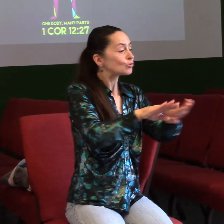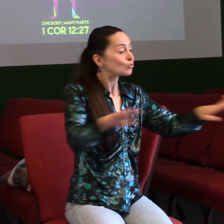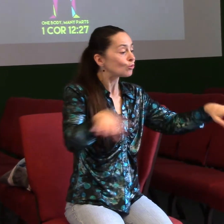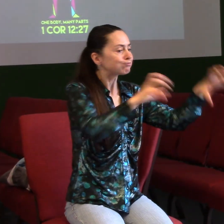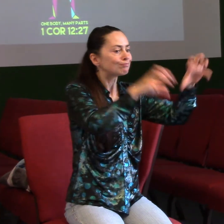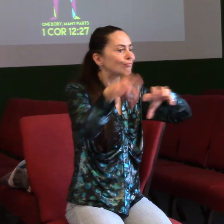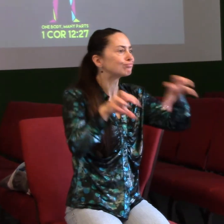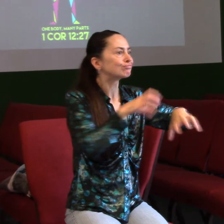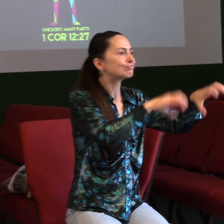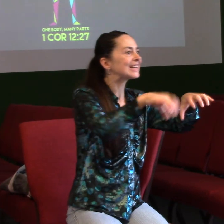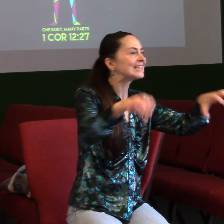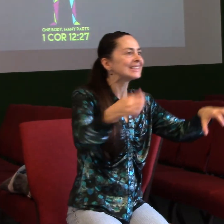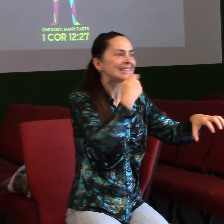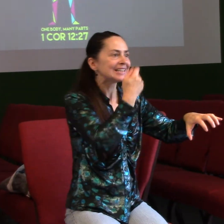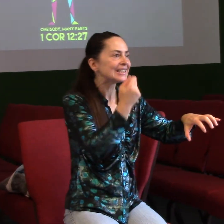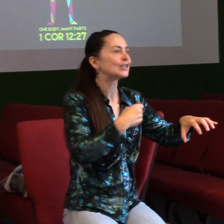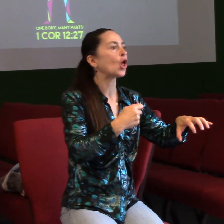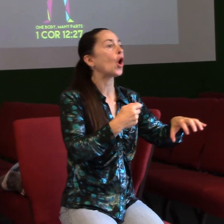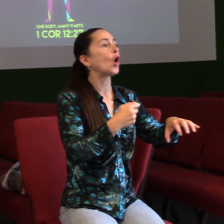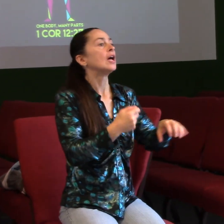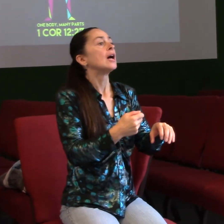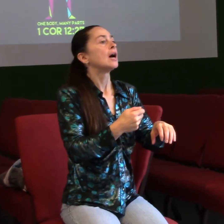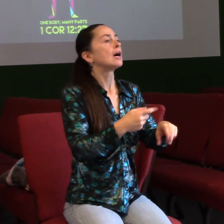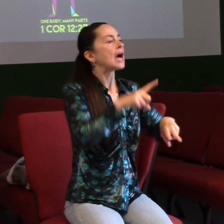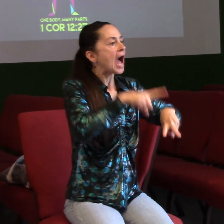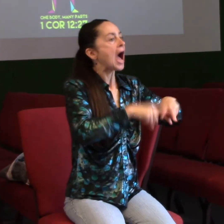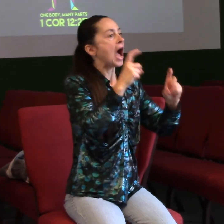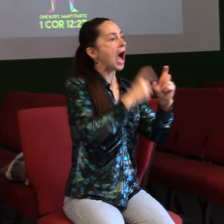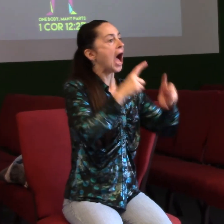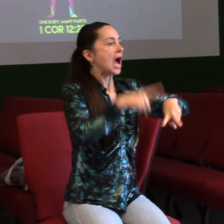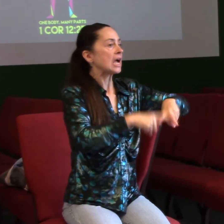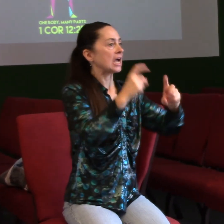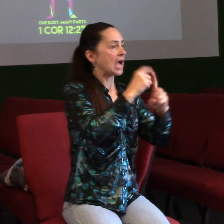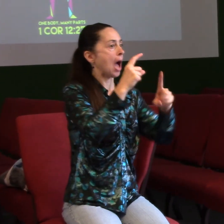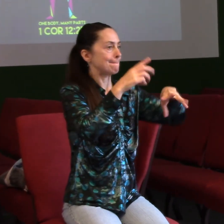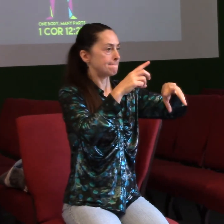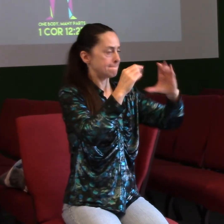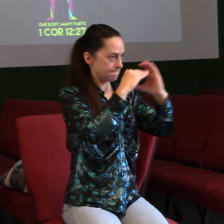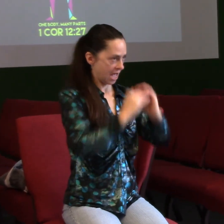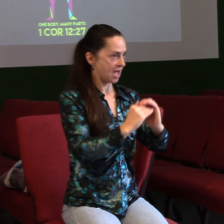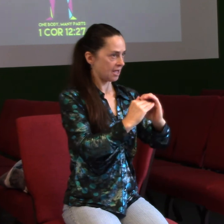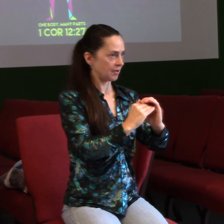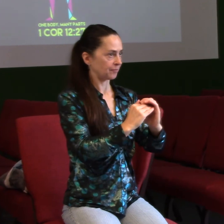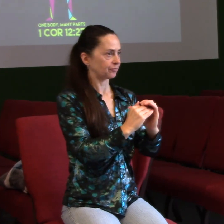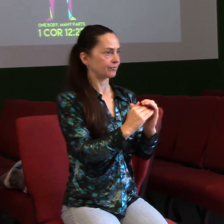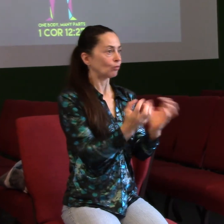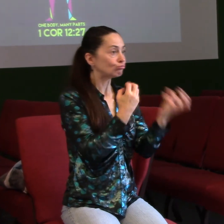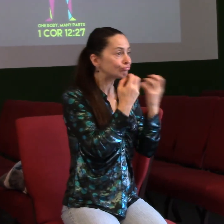ať každý přinese to, co má nejradši k jídlu, a udělá toho dvakrát tolik, než by sám snědl. A udělá pro sebe a ještě pro někoho